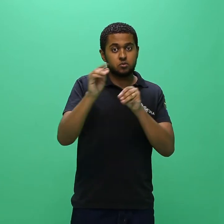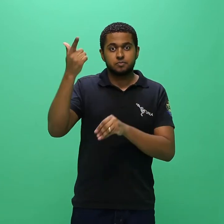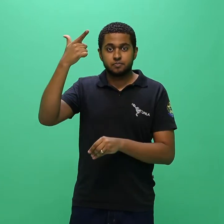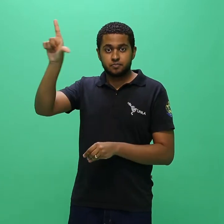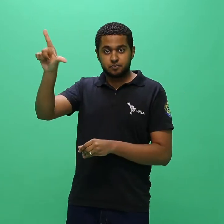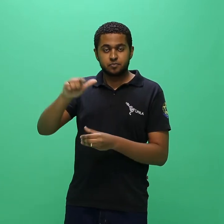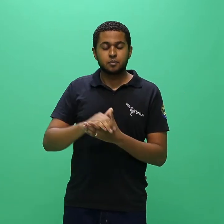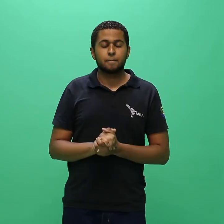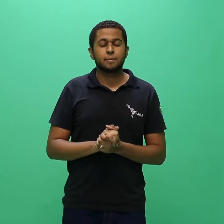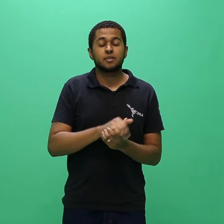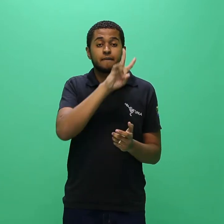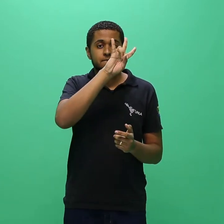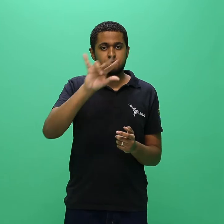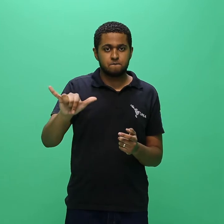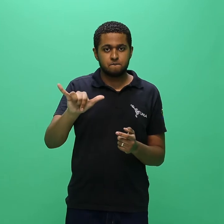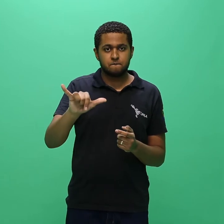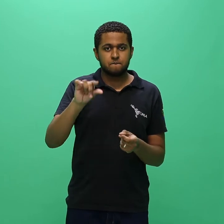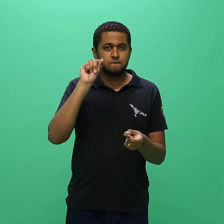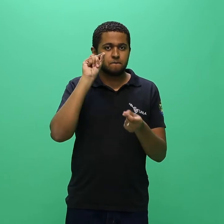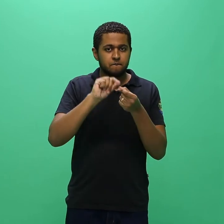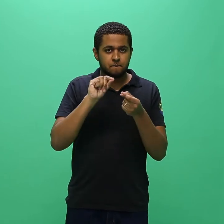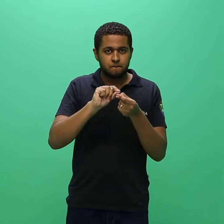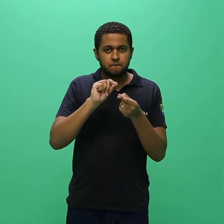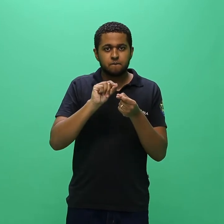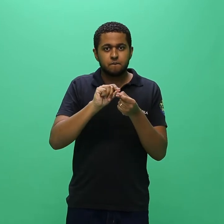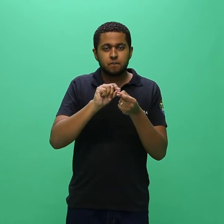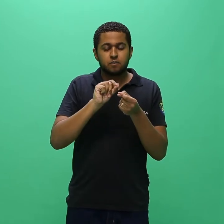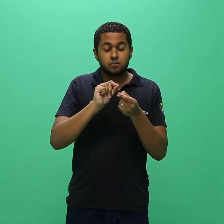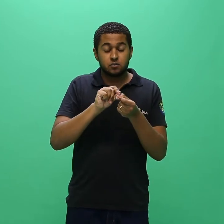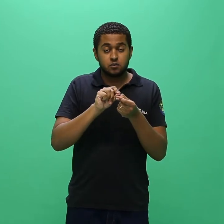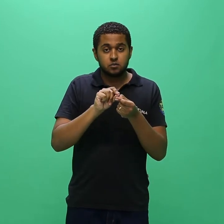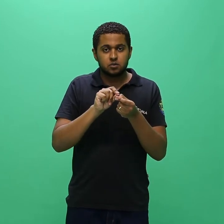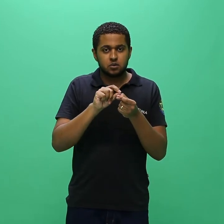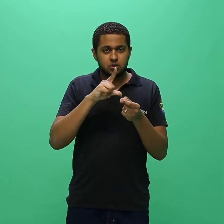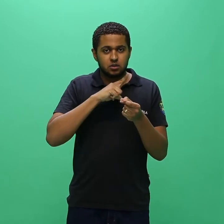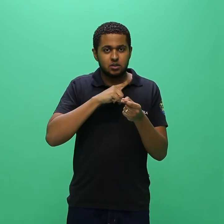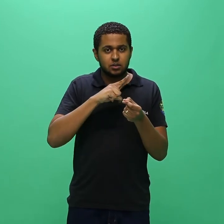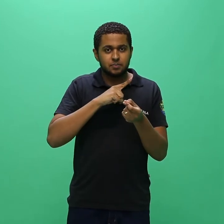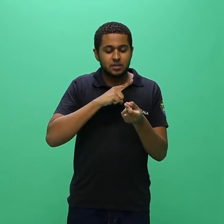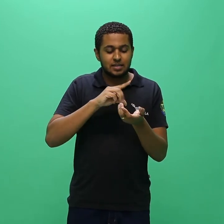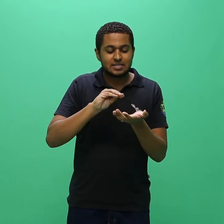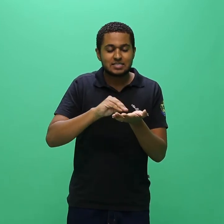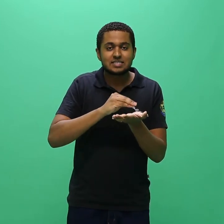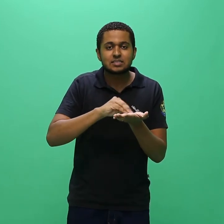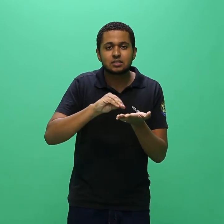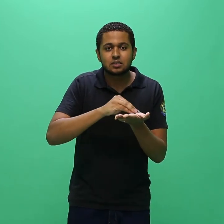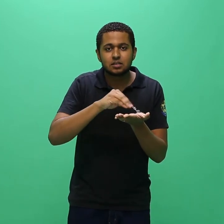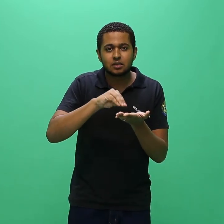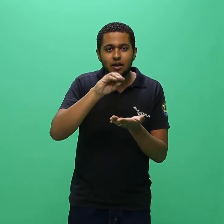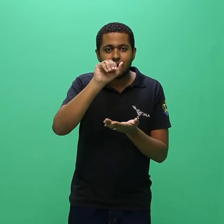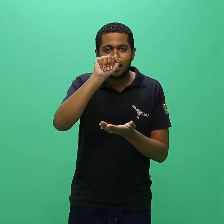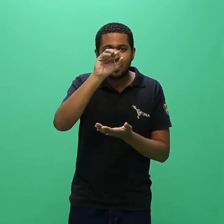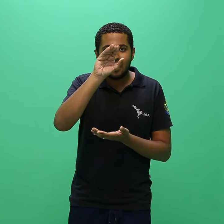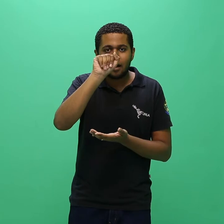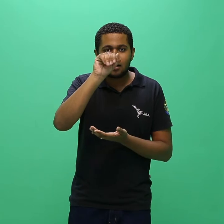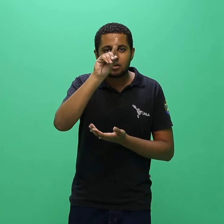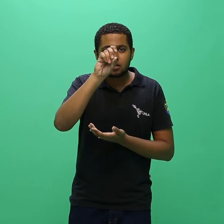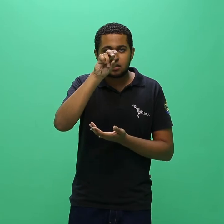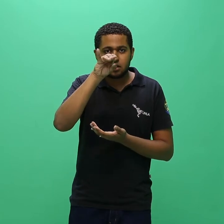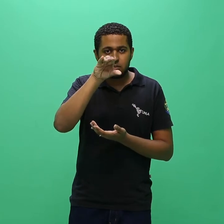pelas secretarias acadêmicas, conforme determinado pela banca examinadora coordenação do curso